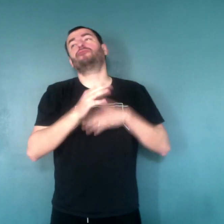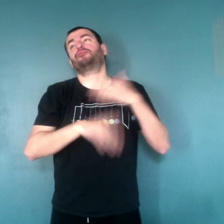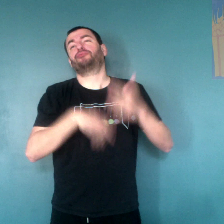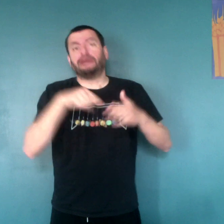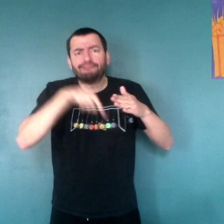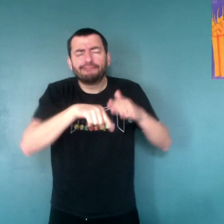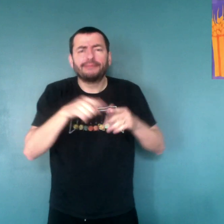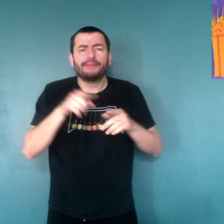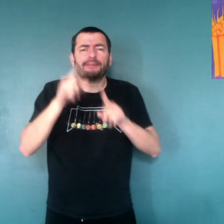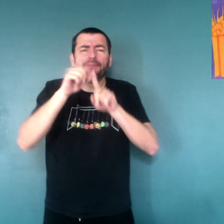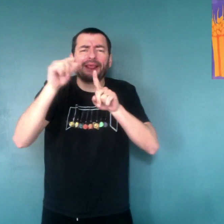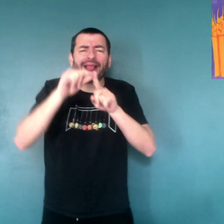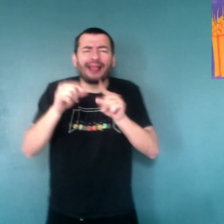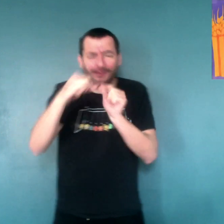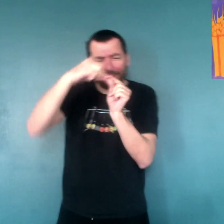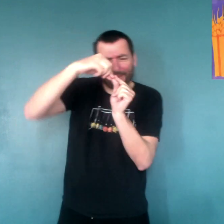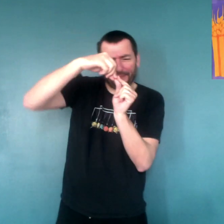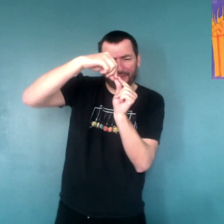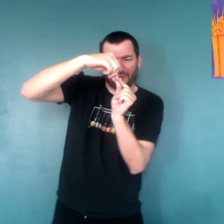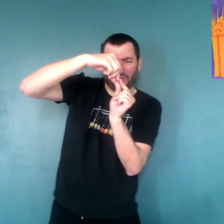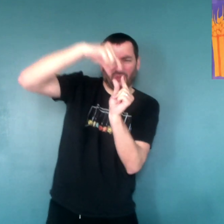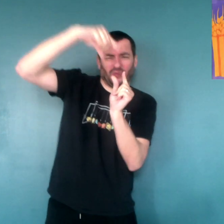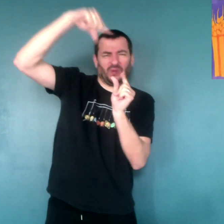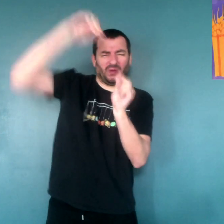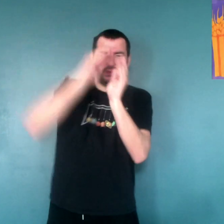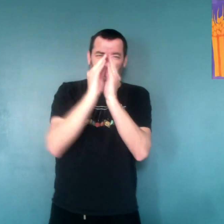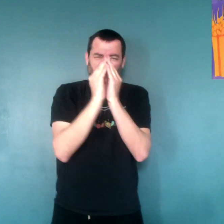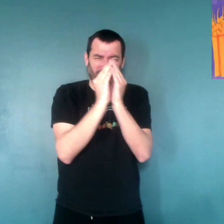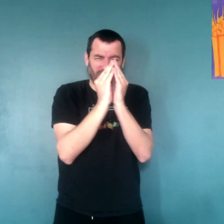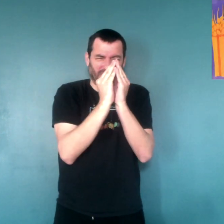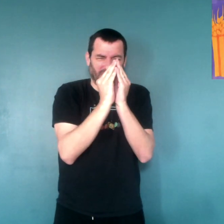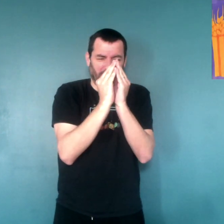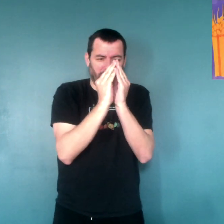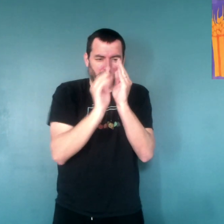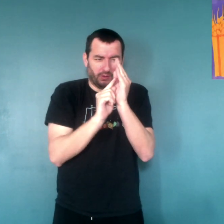puis attend. Petit à petit, les graines commencent à germer.